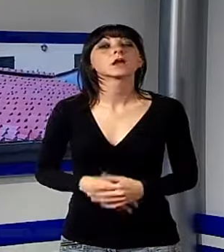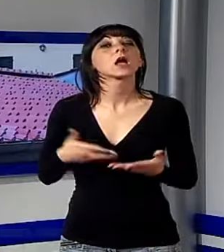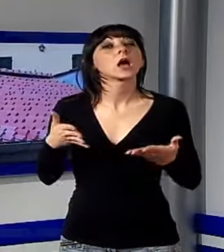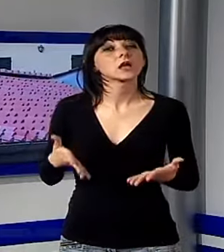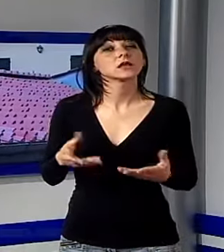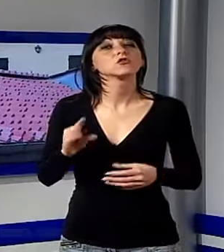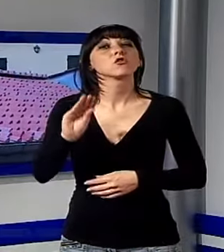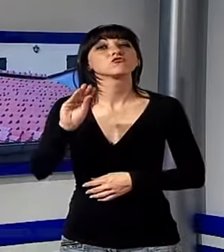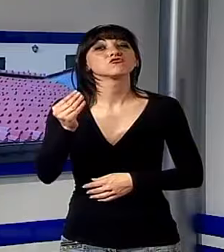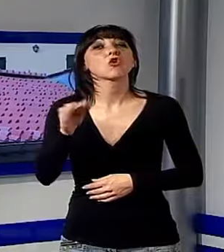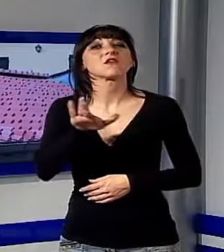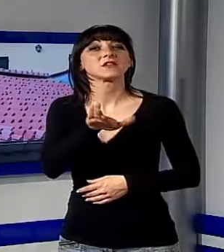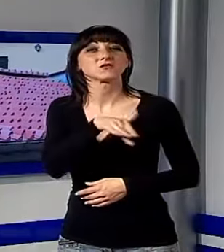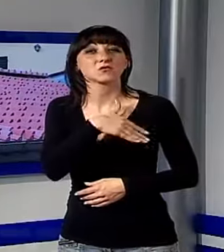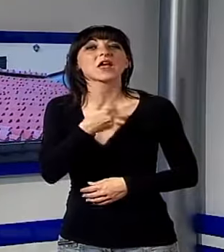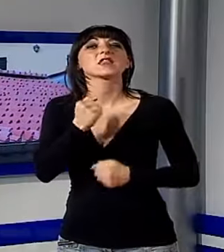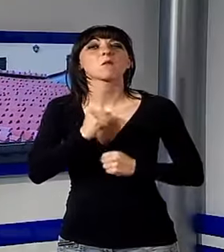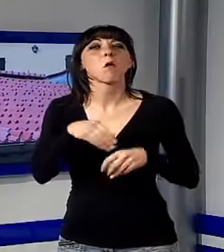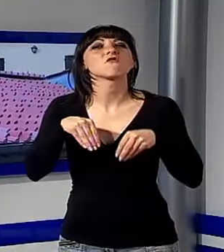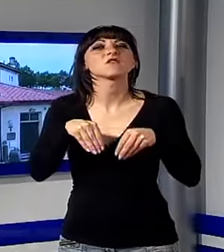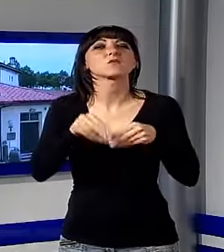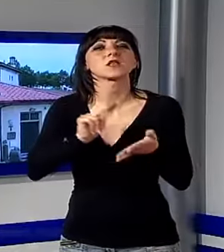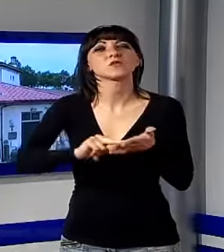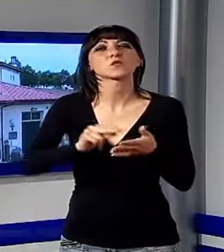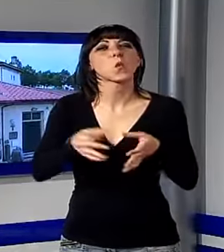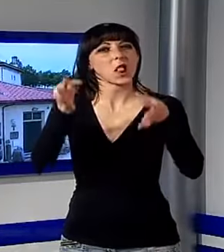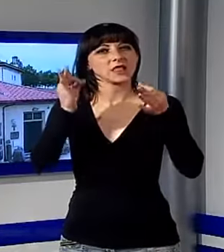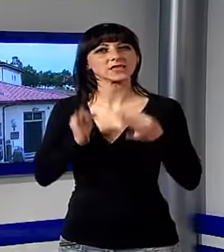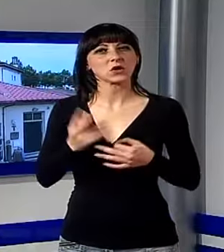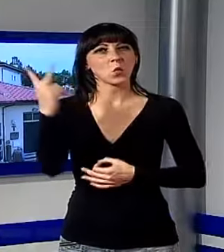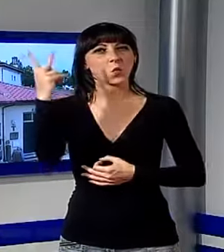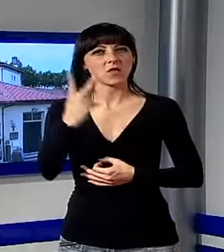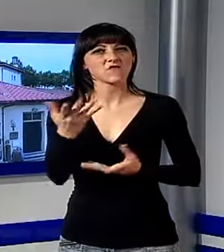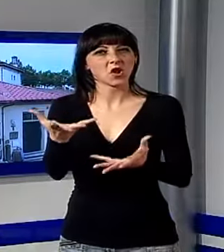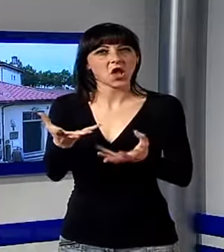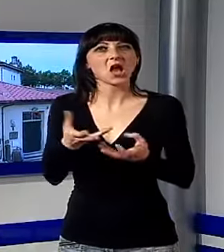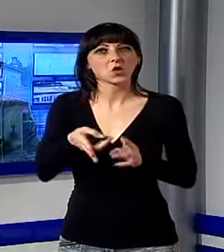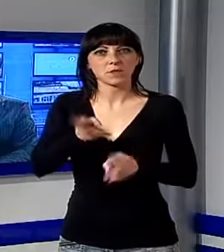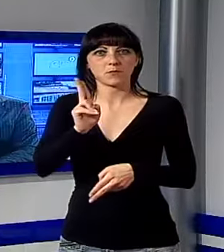i ragazzi del Passaglia possono frequentare una scuola sicura e davvero molto accogliente.